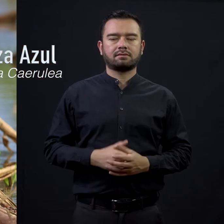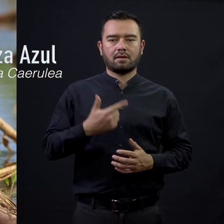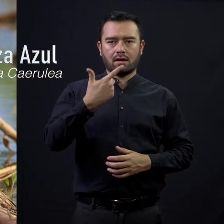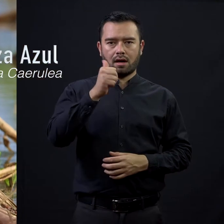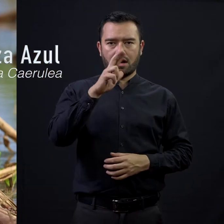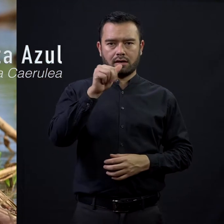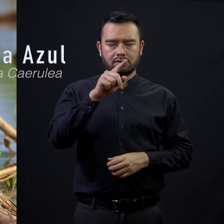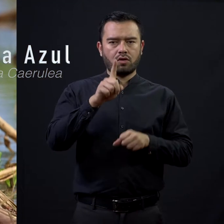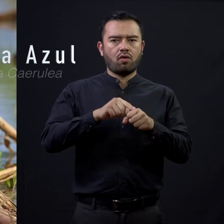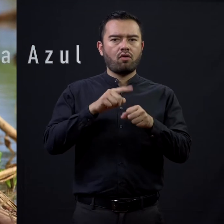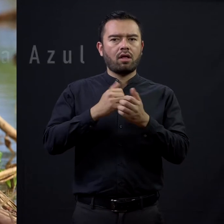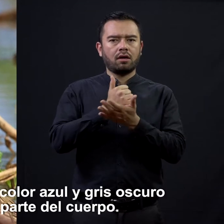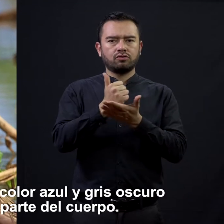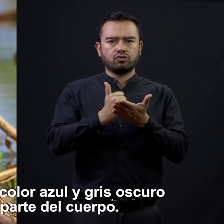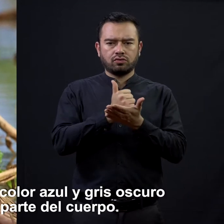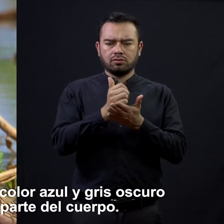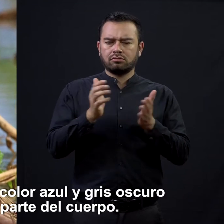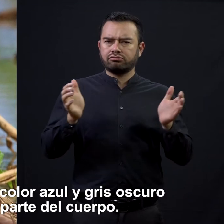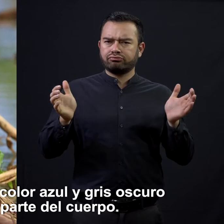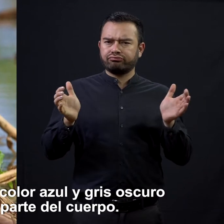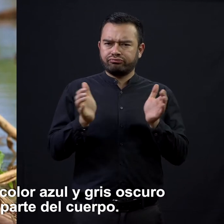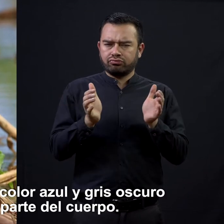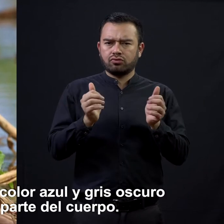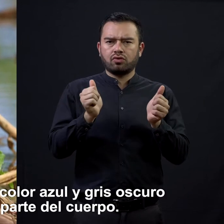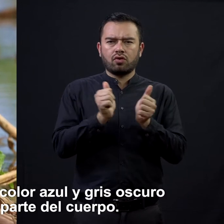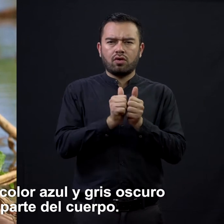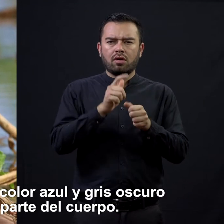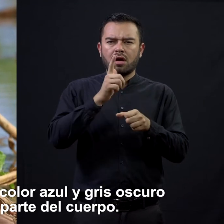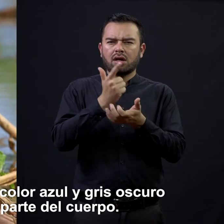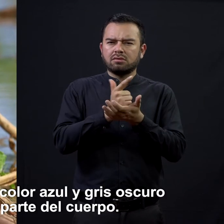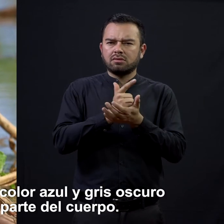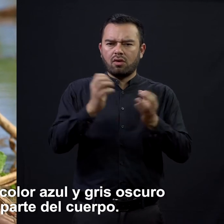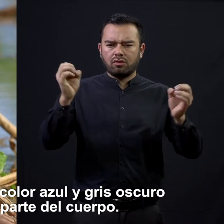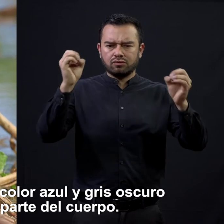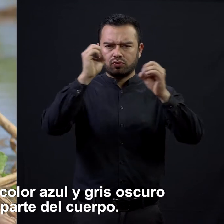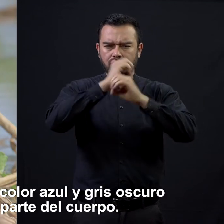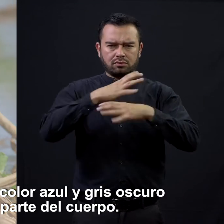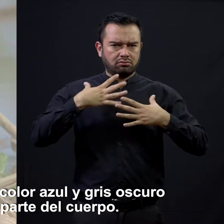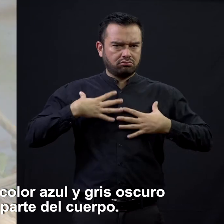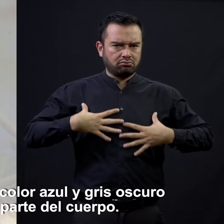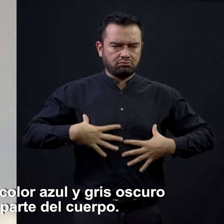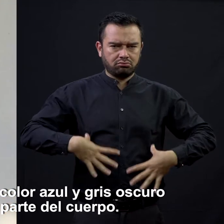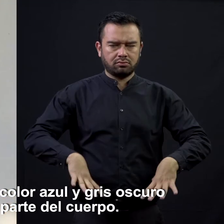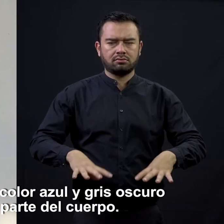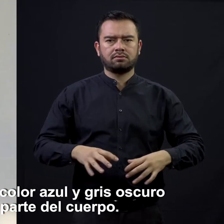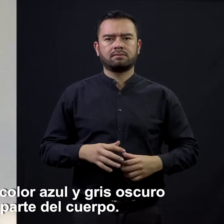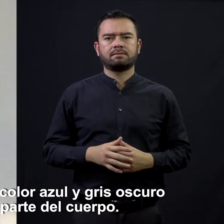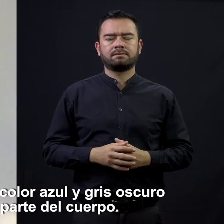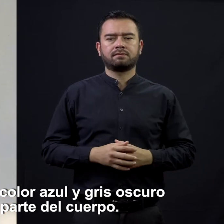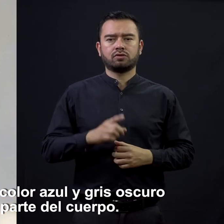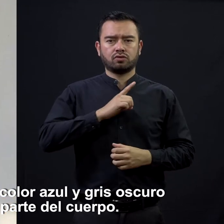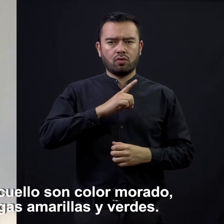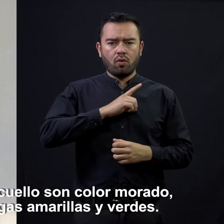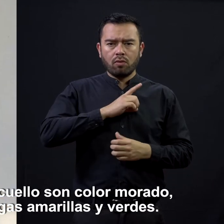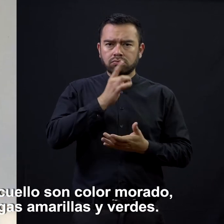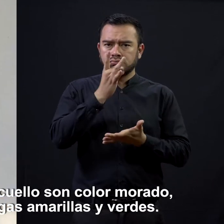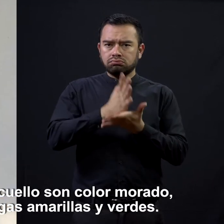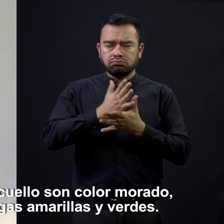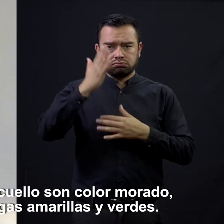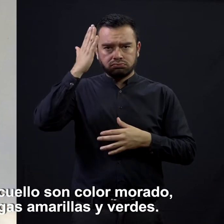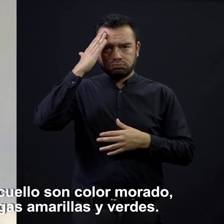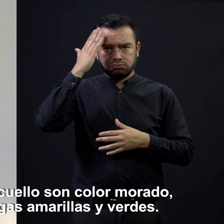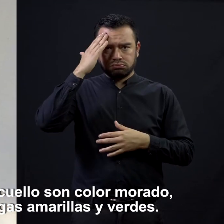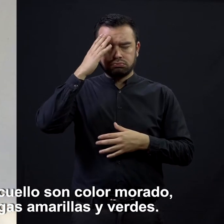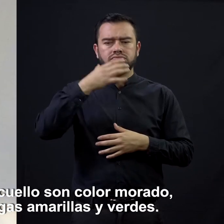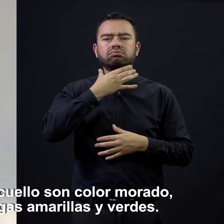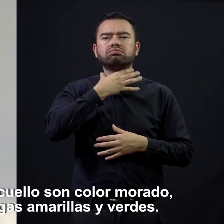Carza azul. Carza mediana de color azul y gris oscuro en la mayor parte del cuerpo. Solo la